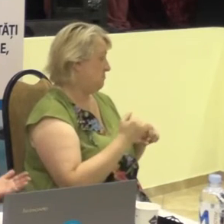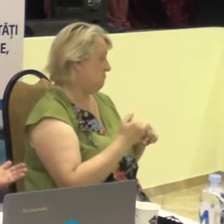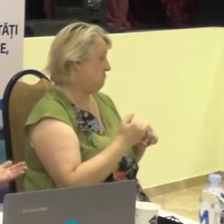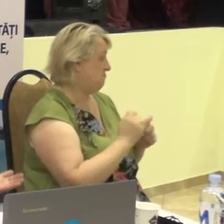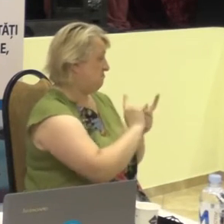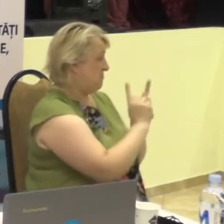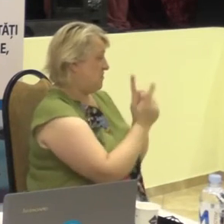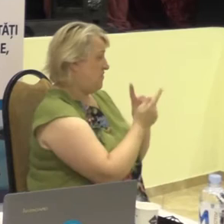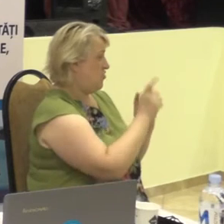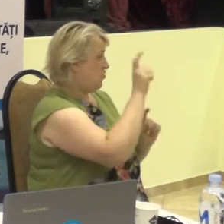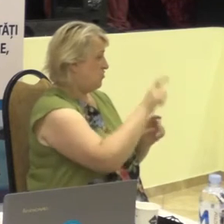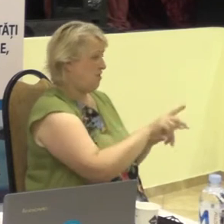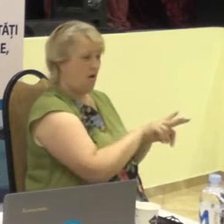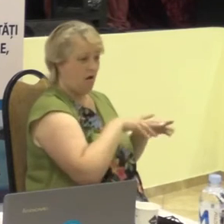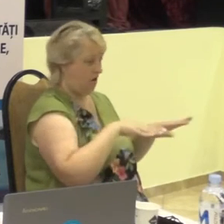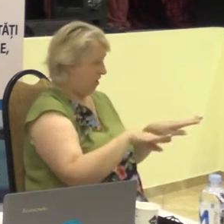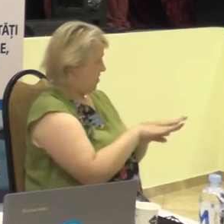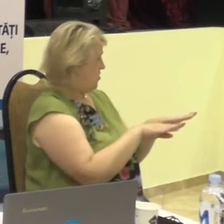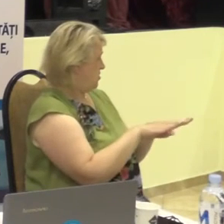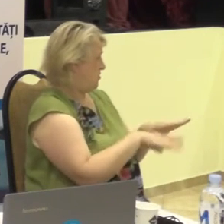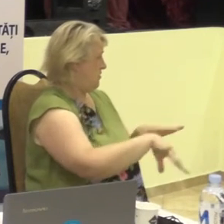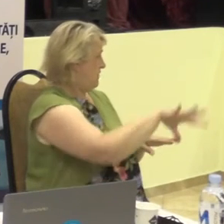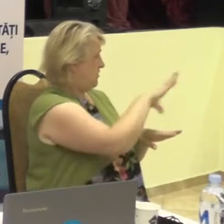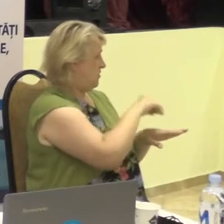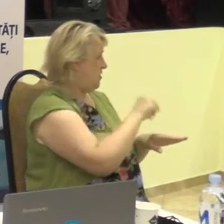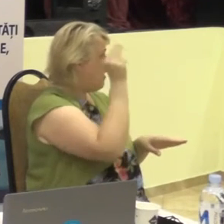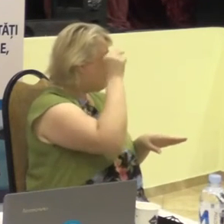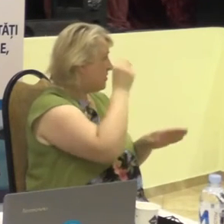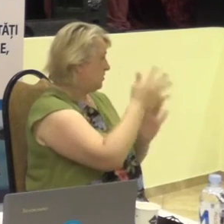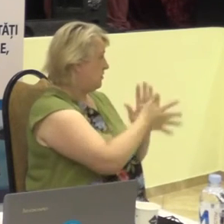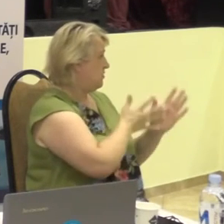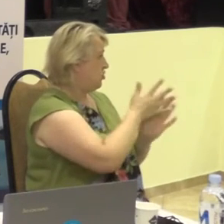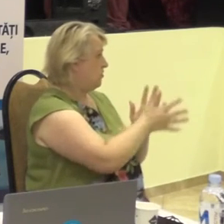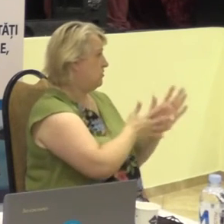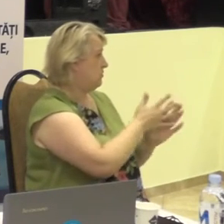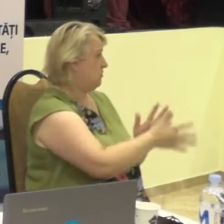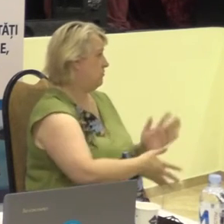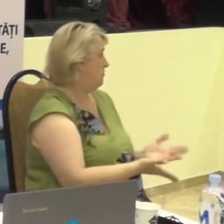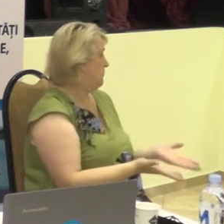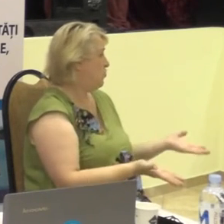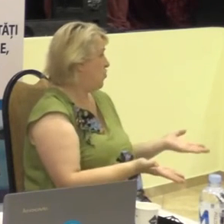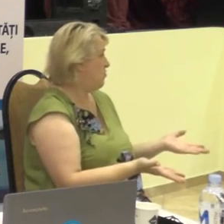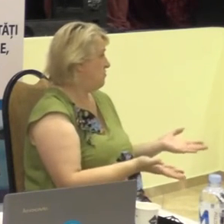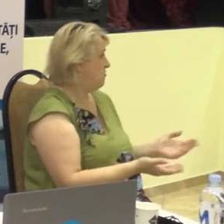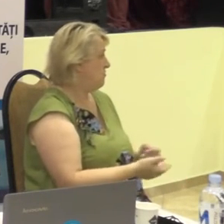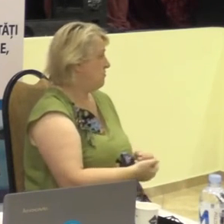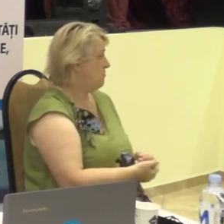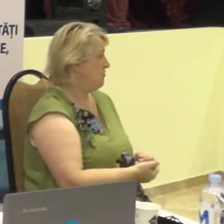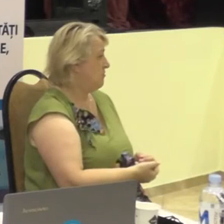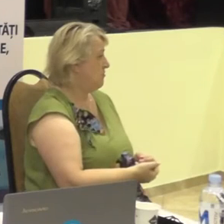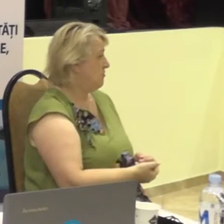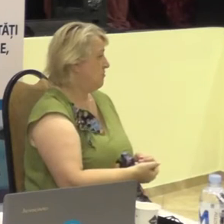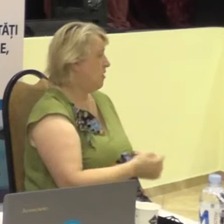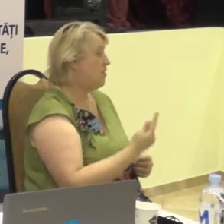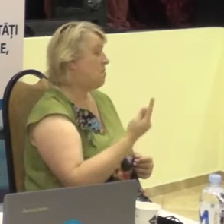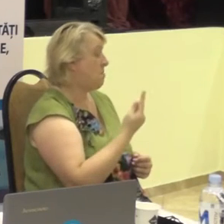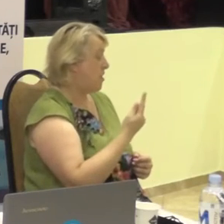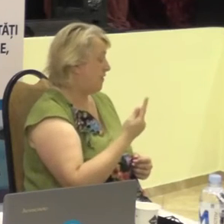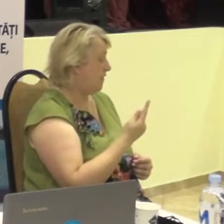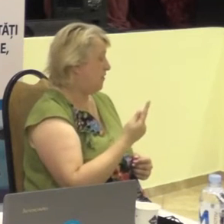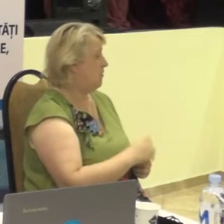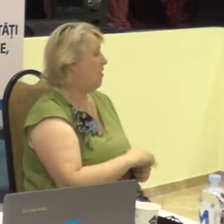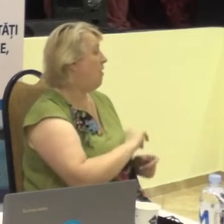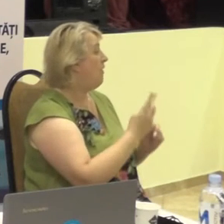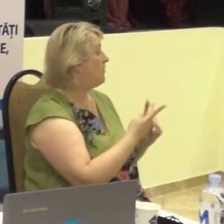om în rând cu toții, învățând limbajul semnelor. Asta primă variantă.